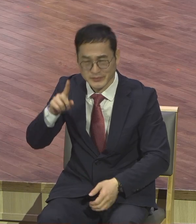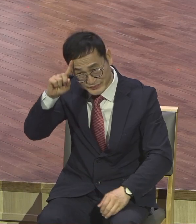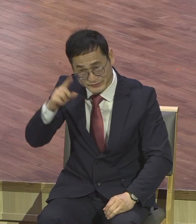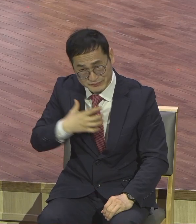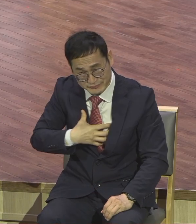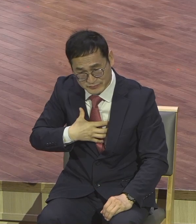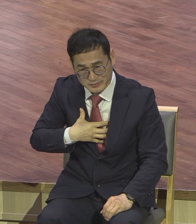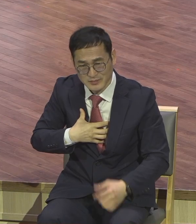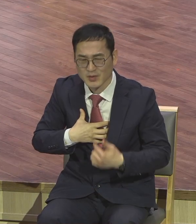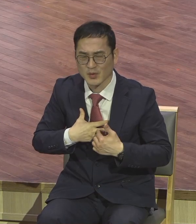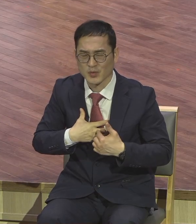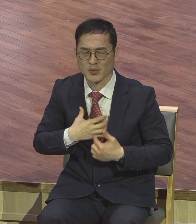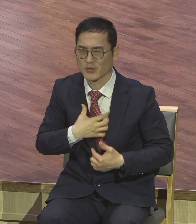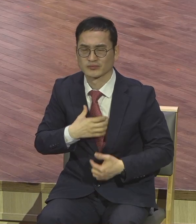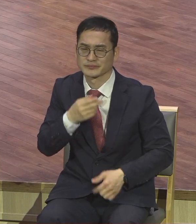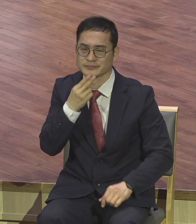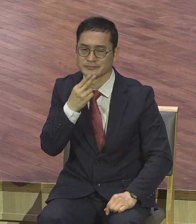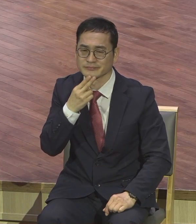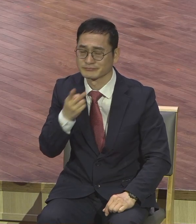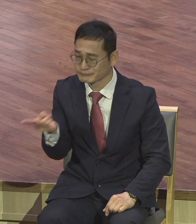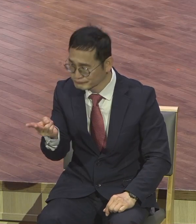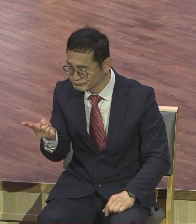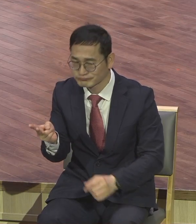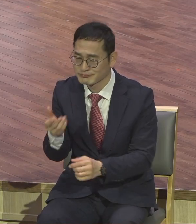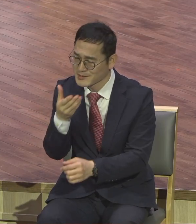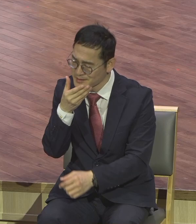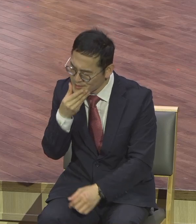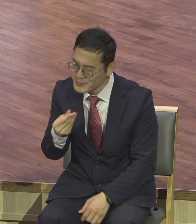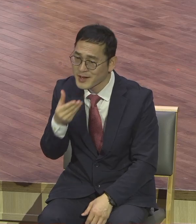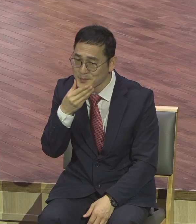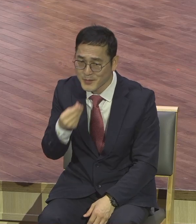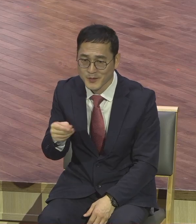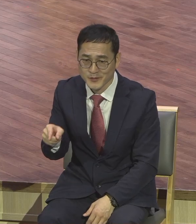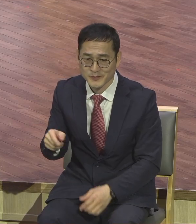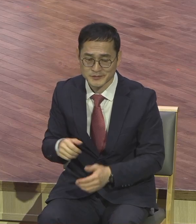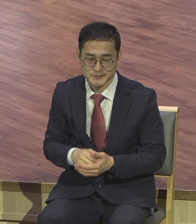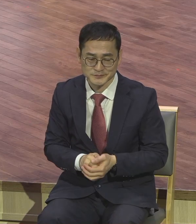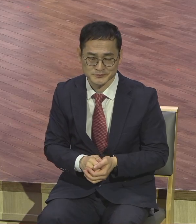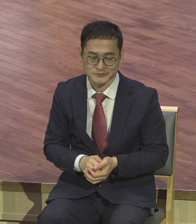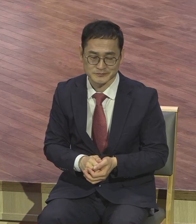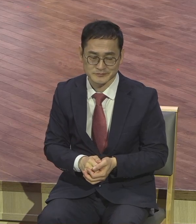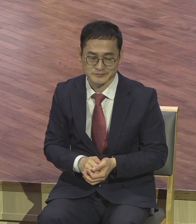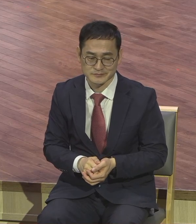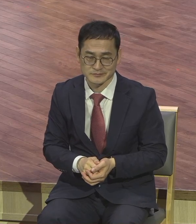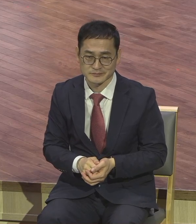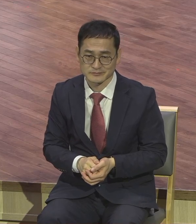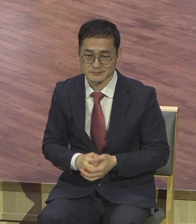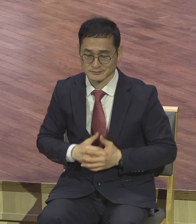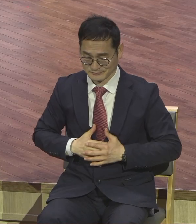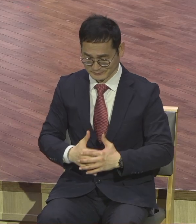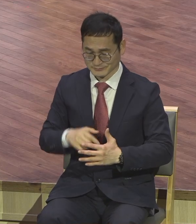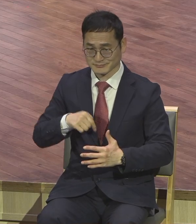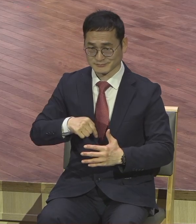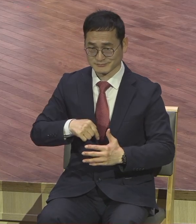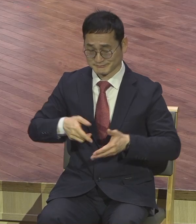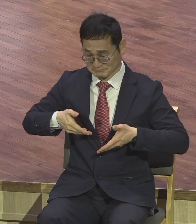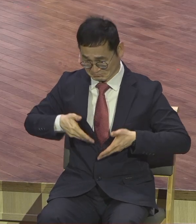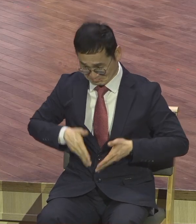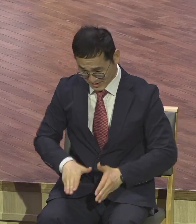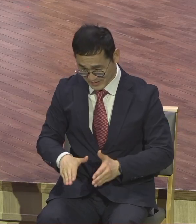그러니까 얼마나 행복해요. 태어난 아이는 어떻게 돼요. 배 속에서부터 은약 잡고 태어난 시래살 인물이 사무엘